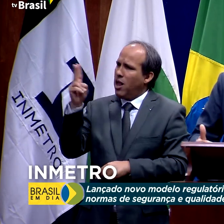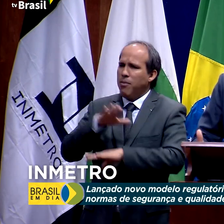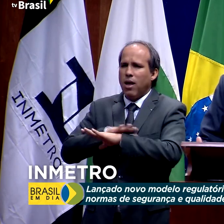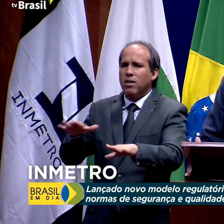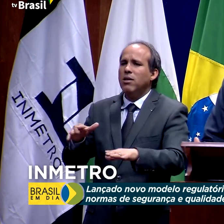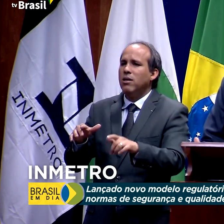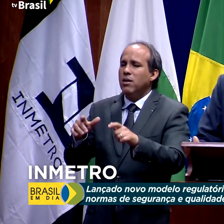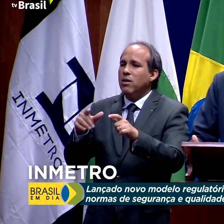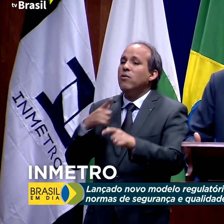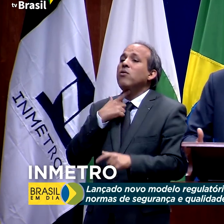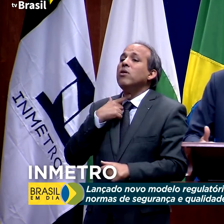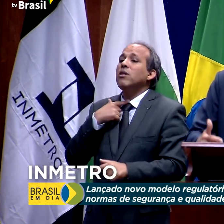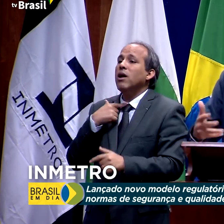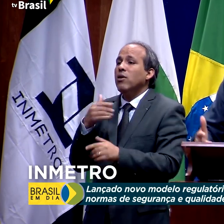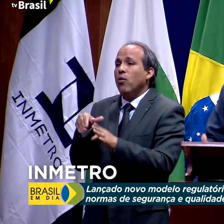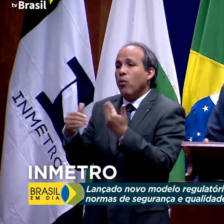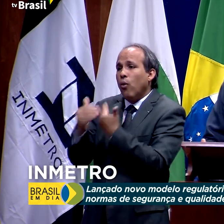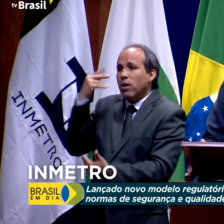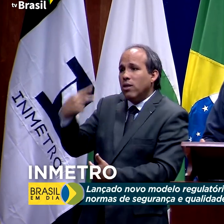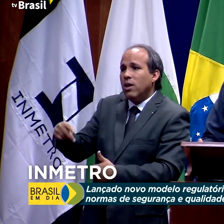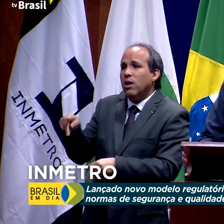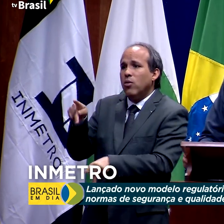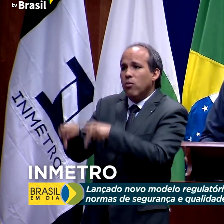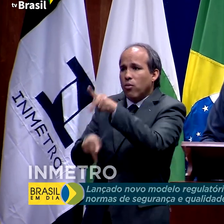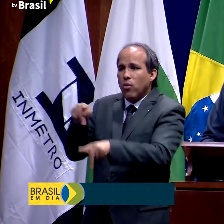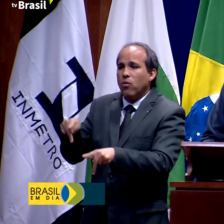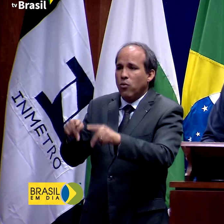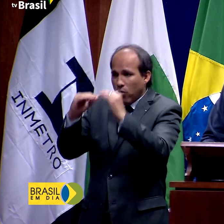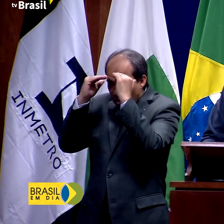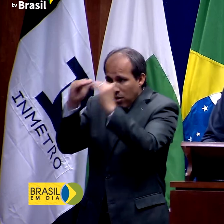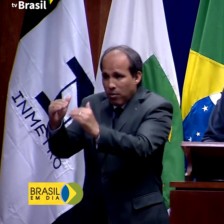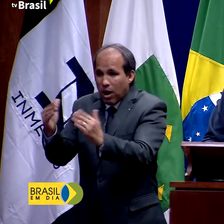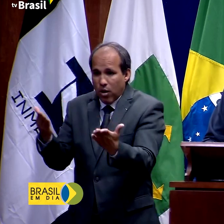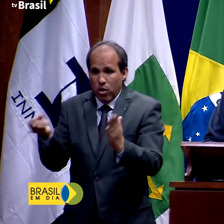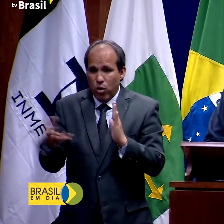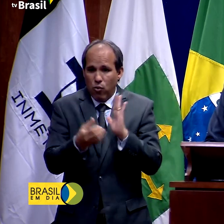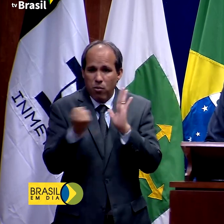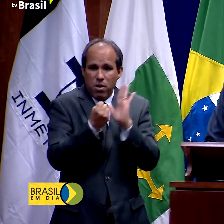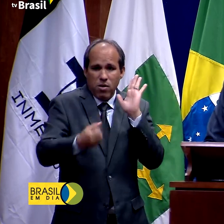ela veio agora, então, desaguar nesse novo marco regulatório. Obrigado.